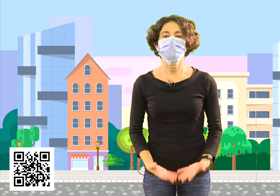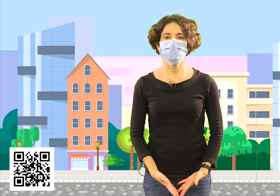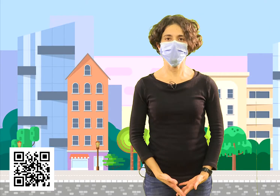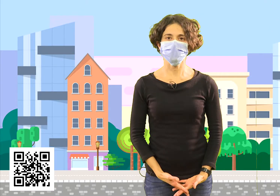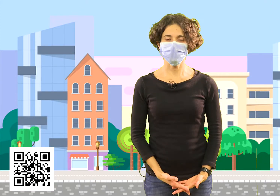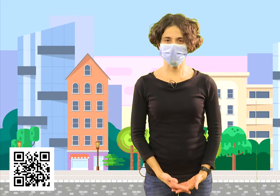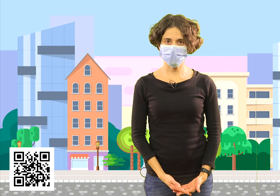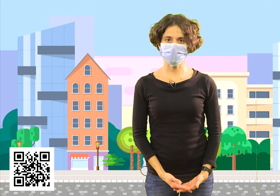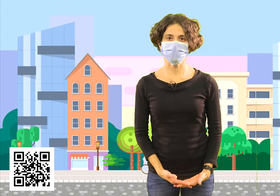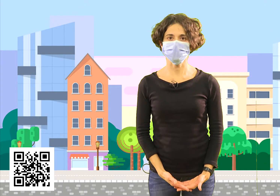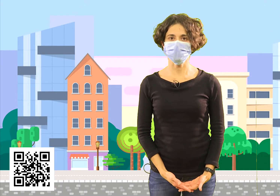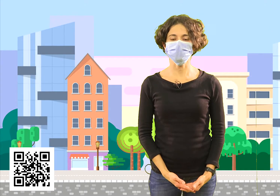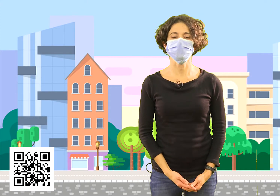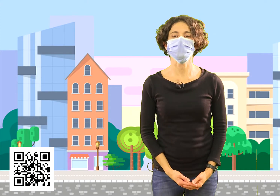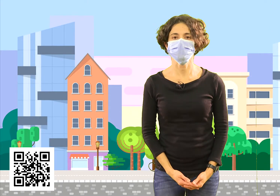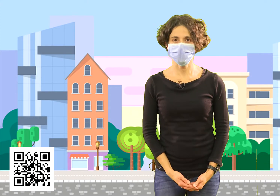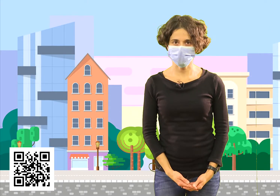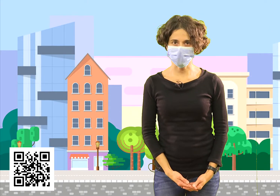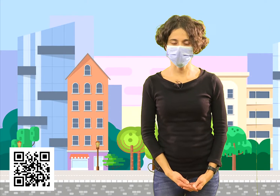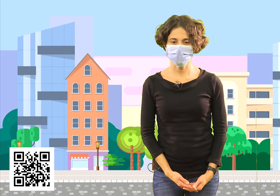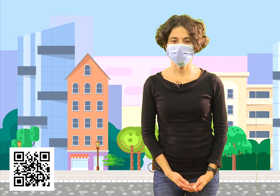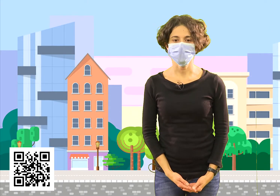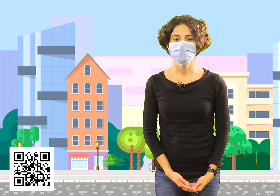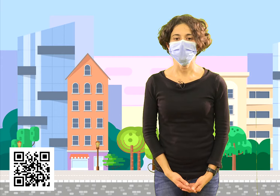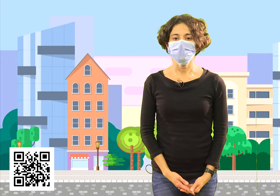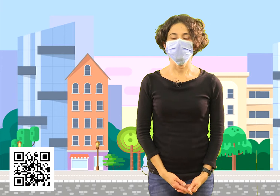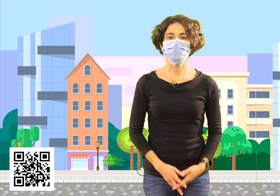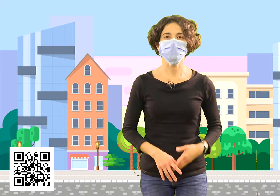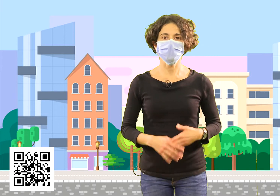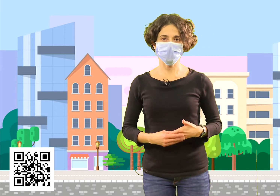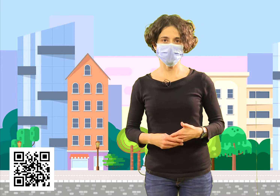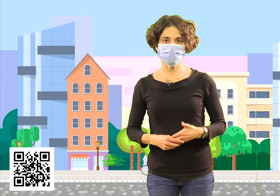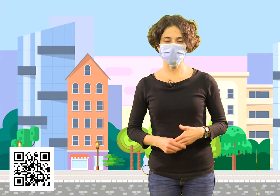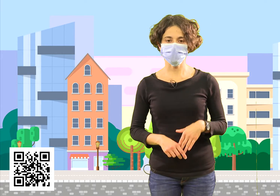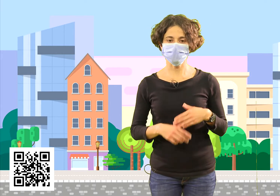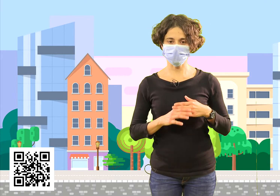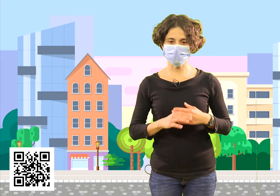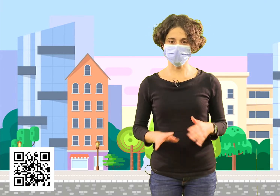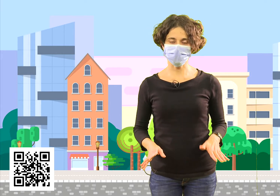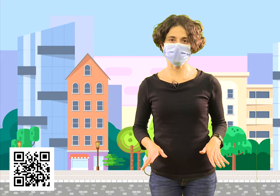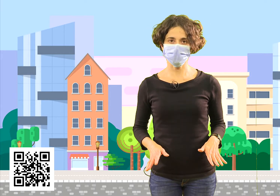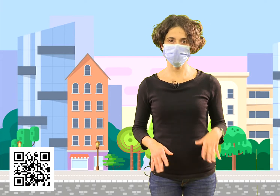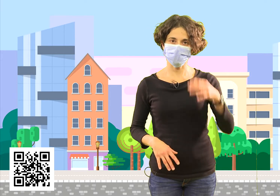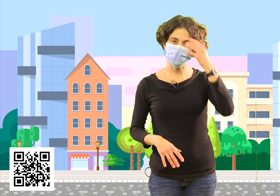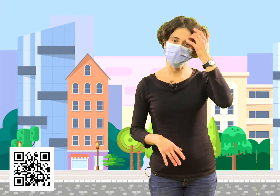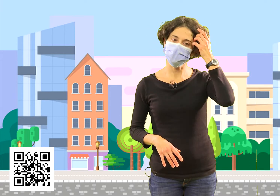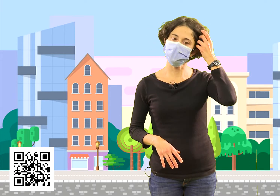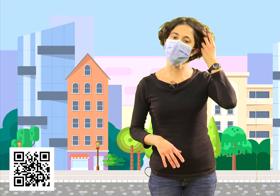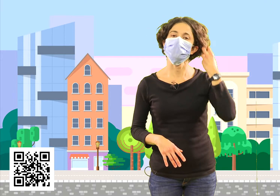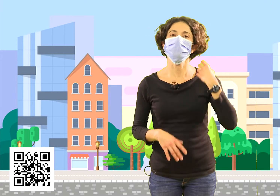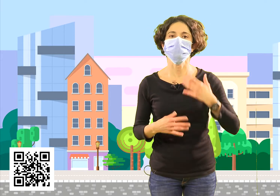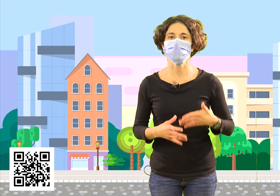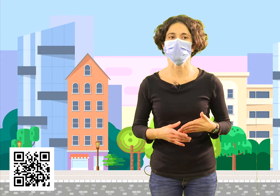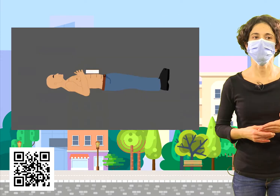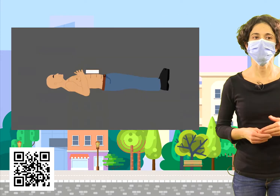Vamos a realizar los ejercicios de respiración. Pueden realizarlos sentados en una silla